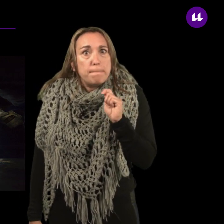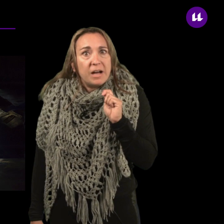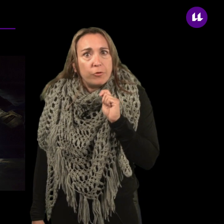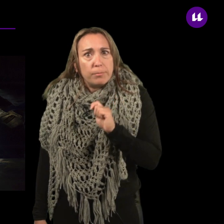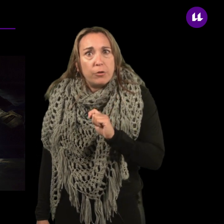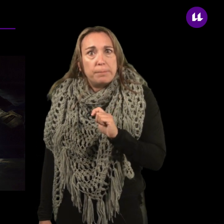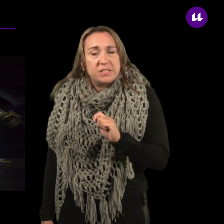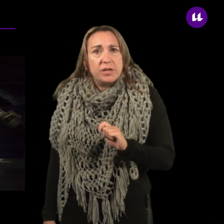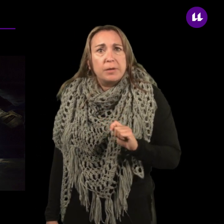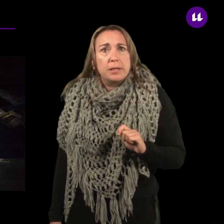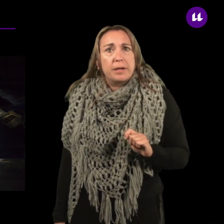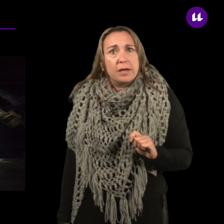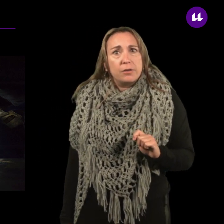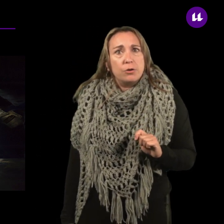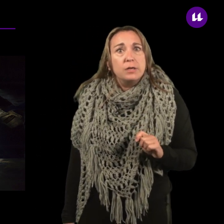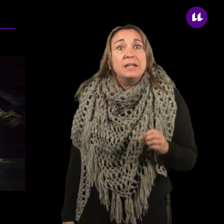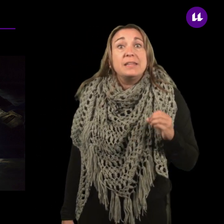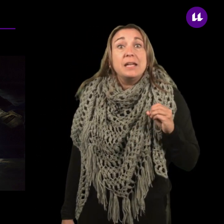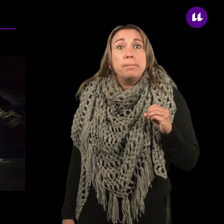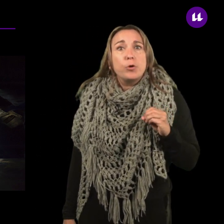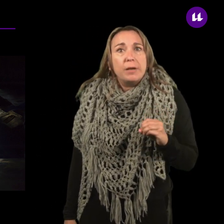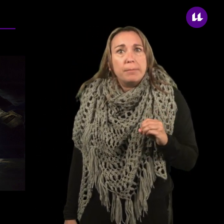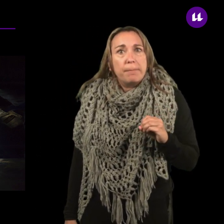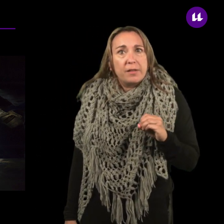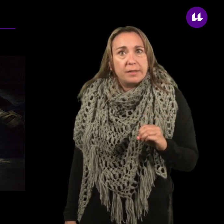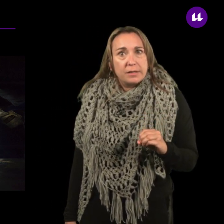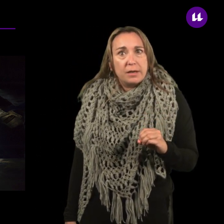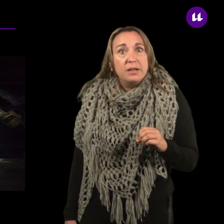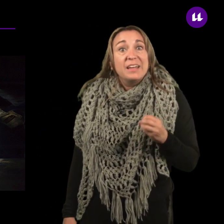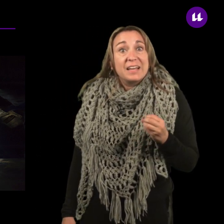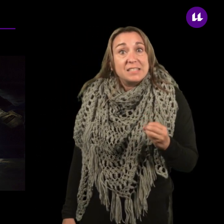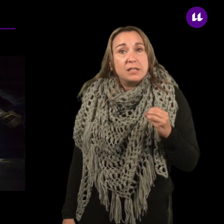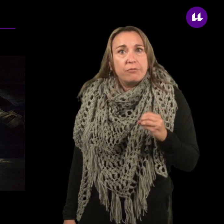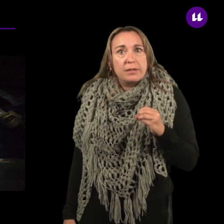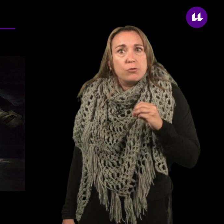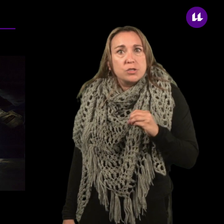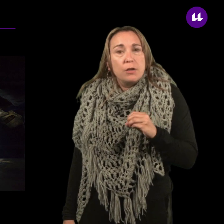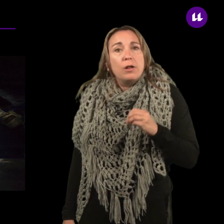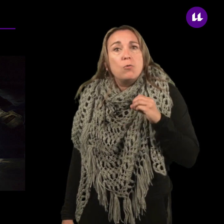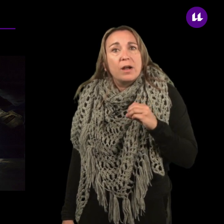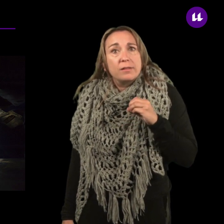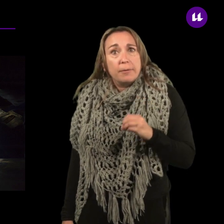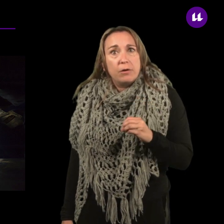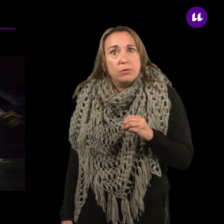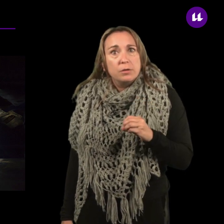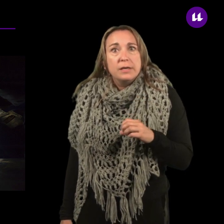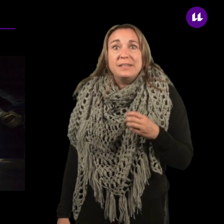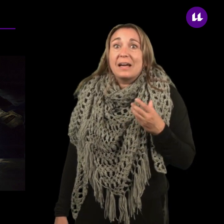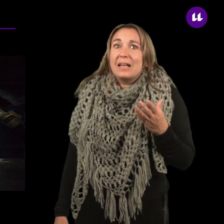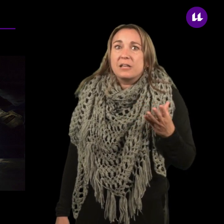más formados específicamente para ello tienen problemas para detectar que existe falta de oxígeno en el lugar de trabajo, ya que la